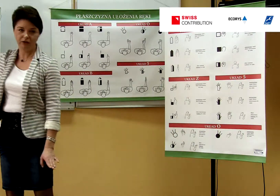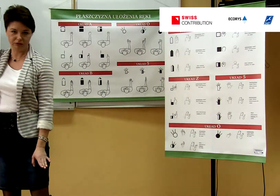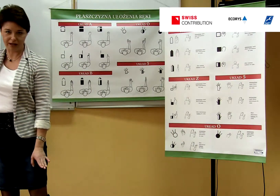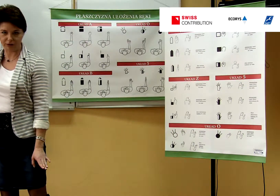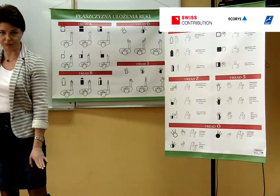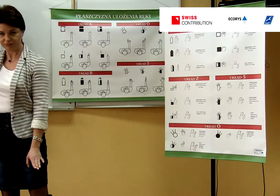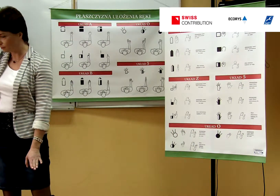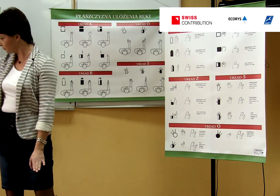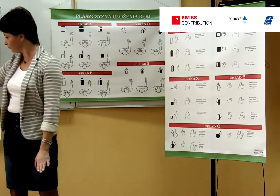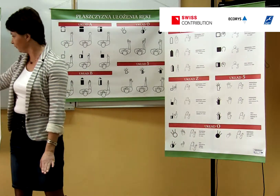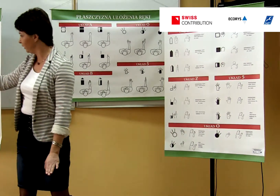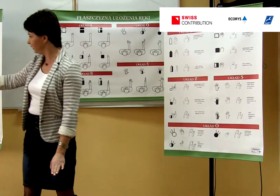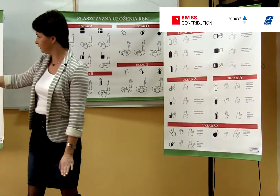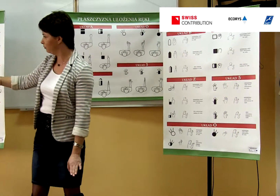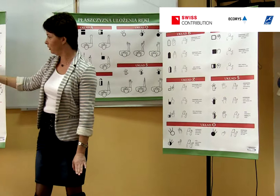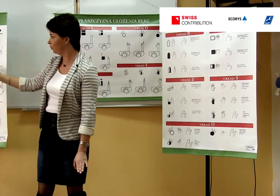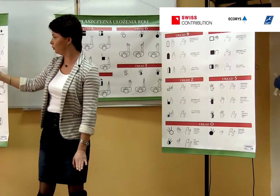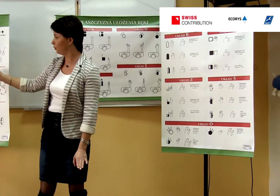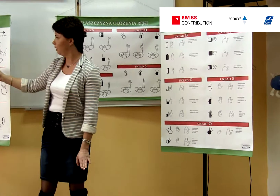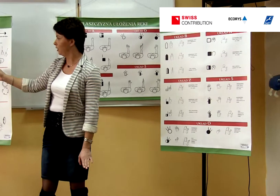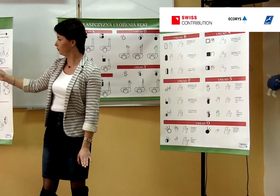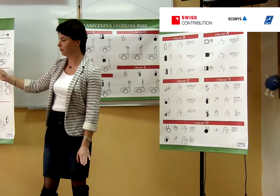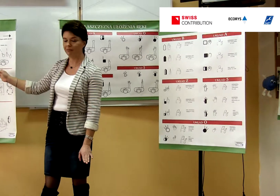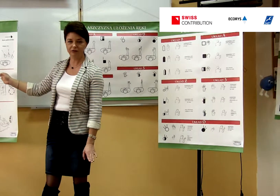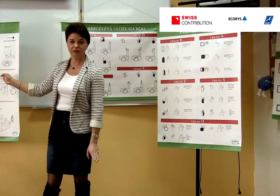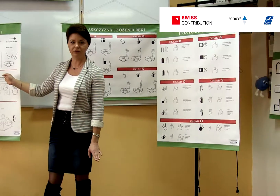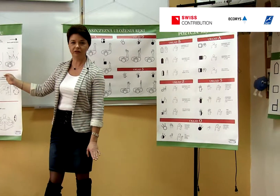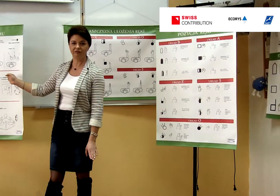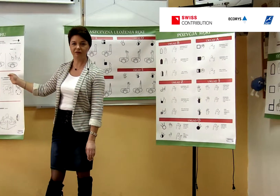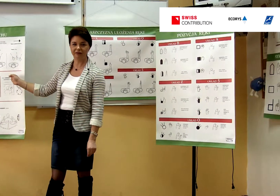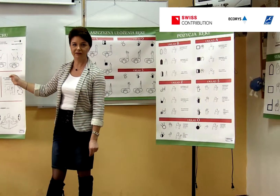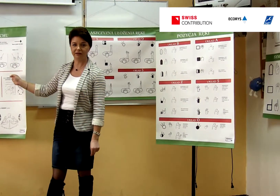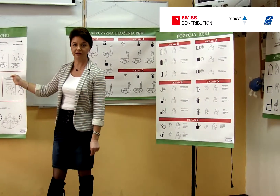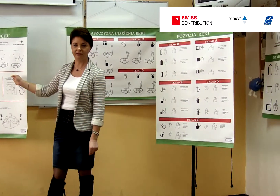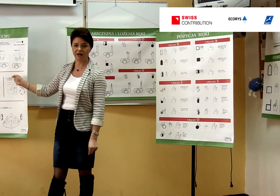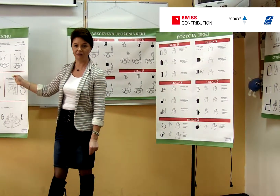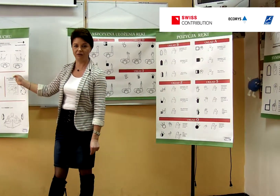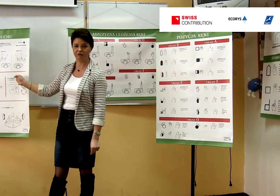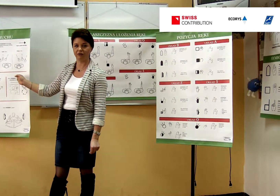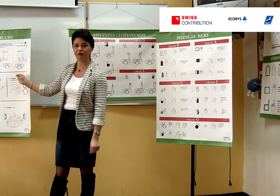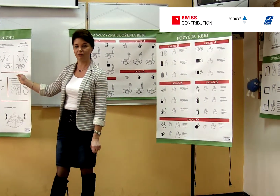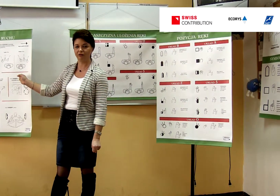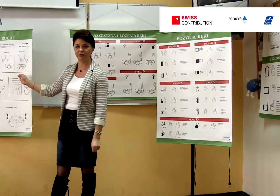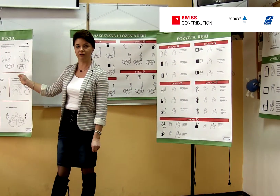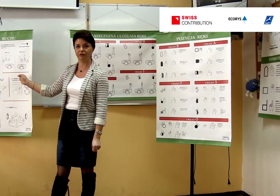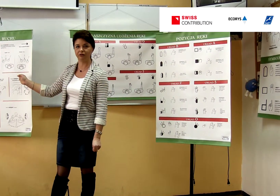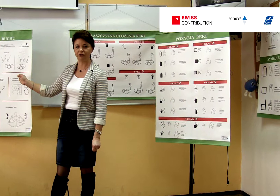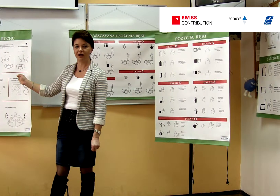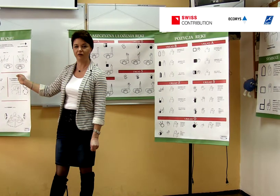kontaktu. Symbole ruchu, które są bardzo istotne w gramatyce języka migowego, ponieważ one określają